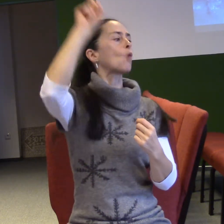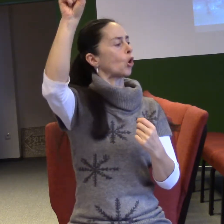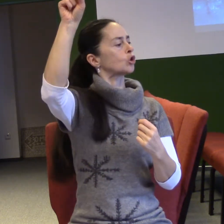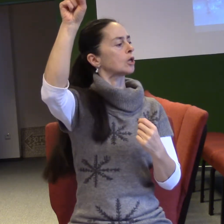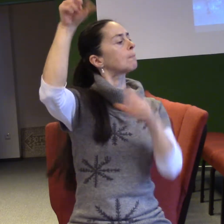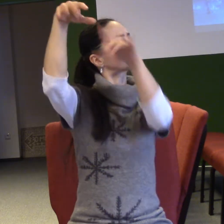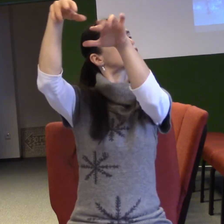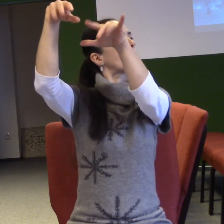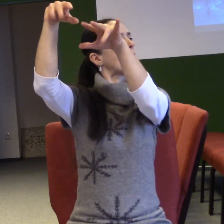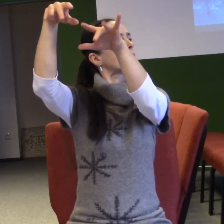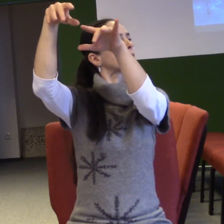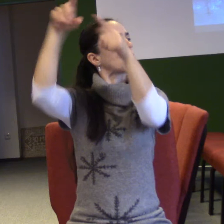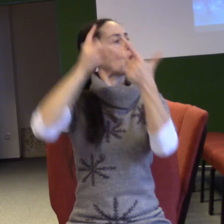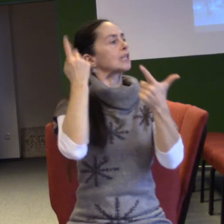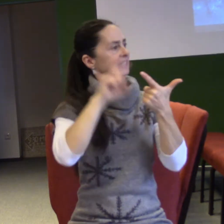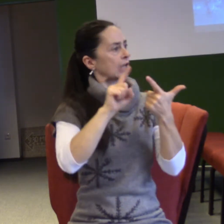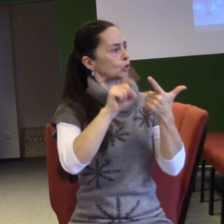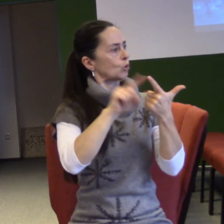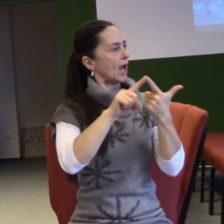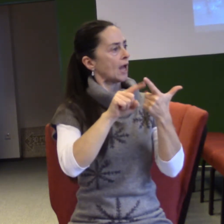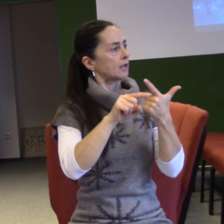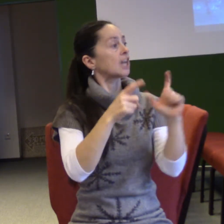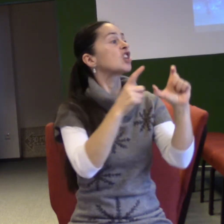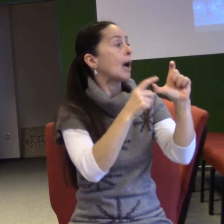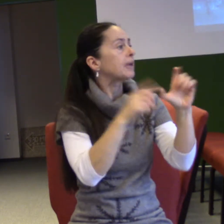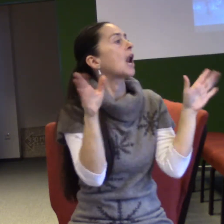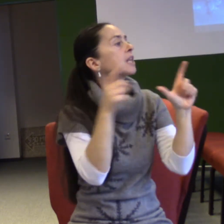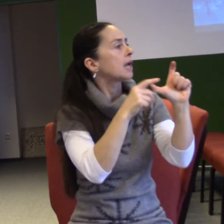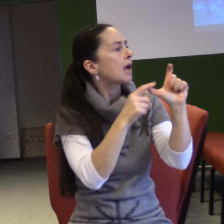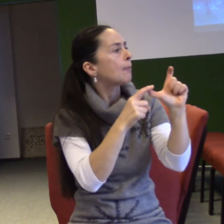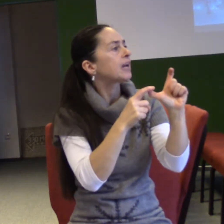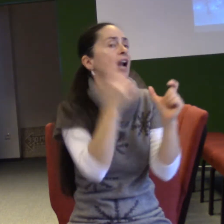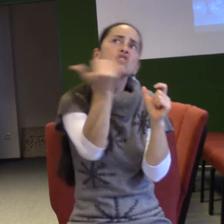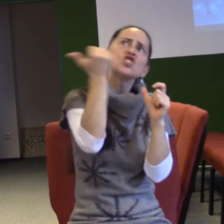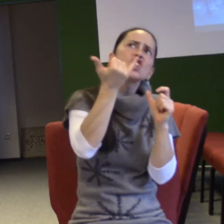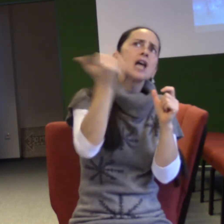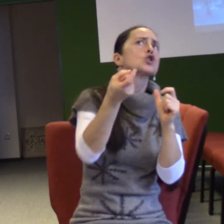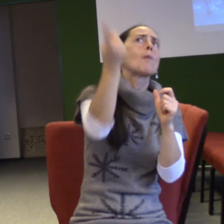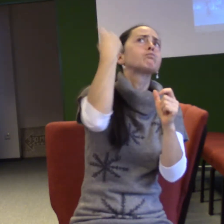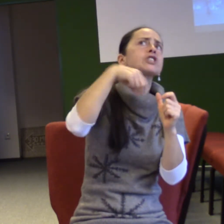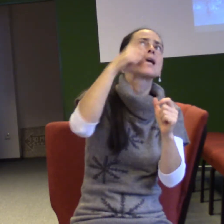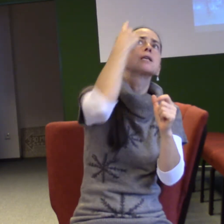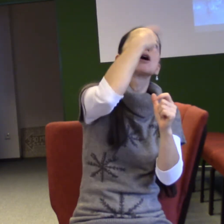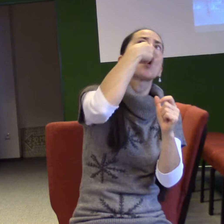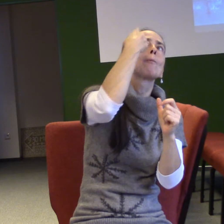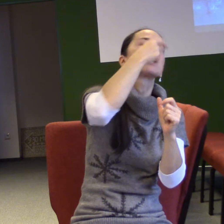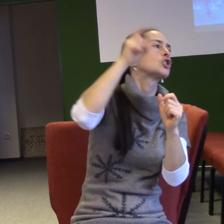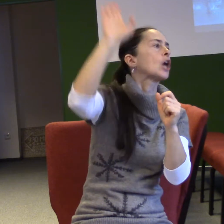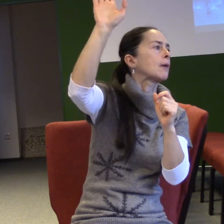ten anděl Gabriel často stával v Boží přítomnost. A on do sebe tu Boží přítomnost nasáhl. A když potom přiletěl